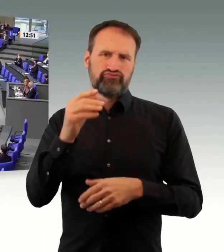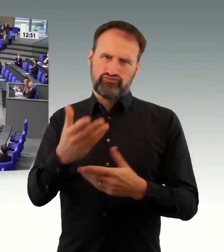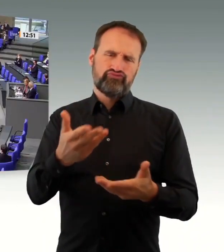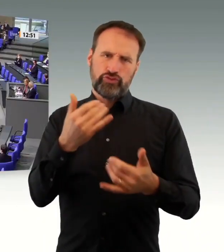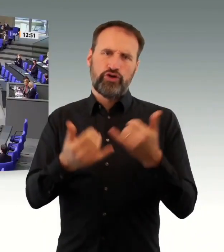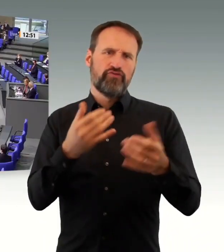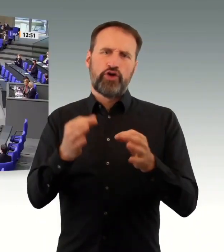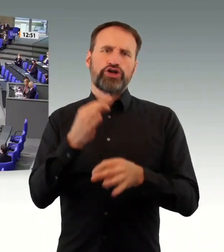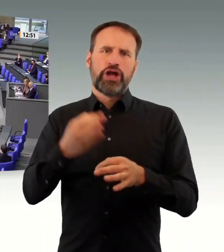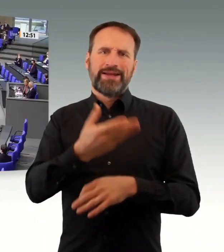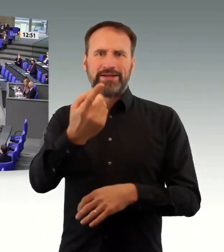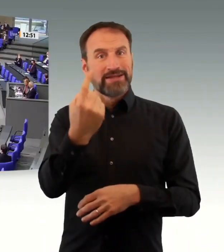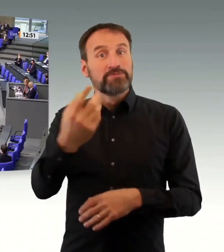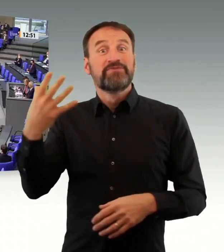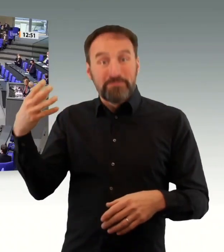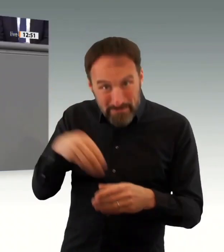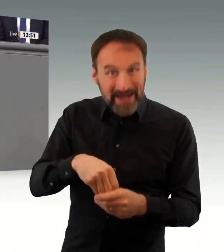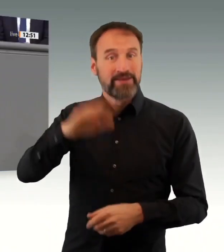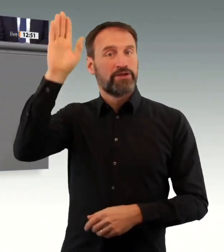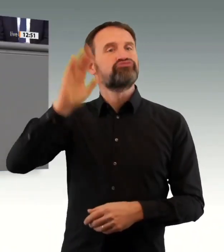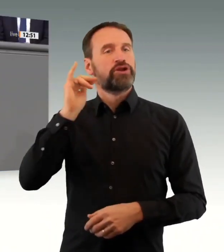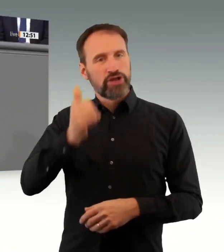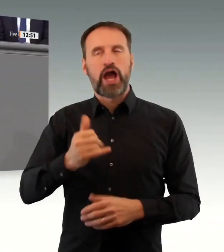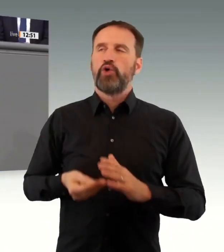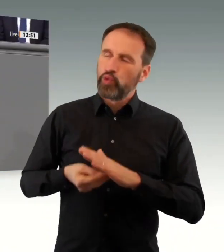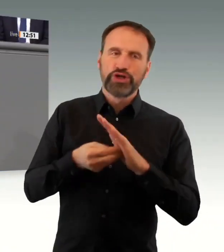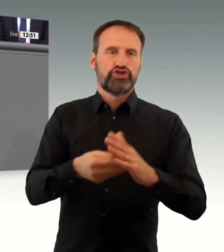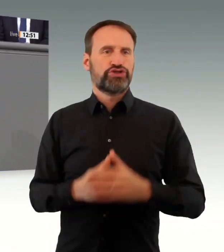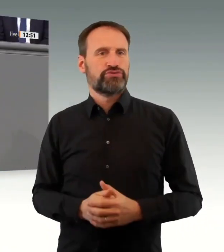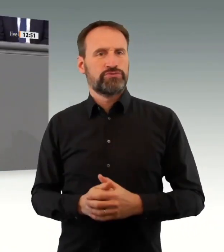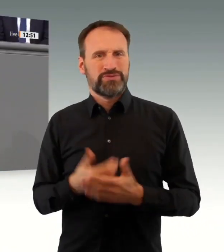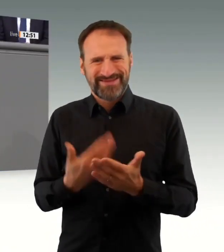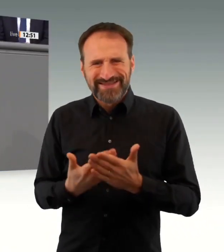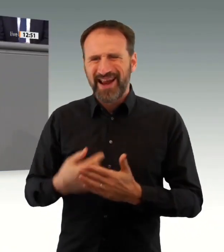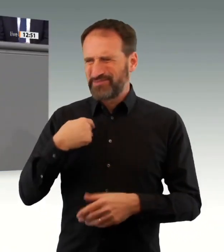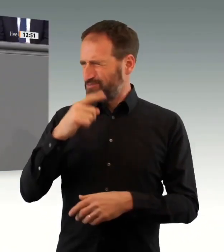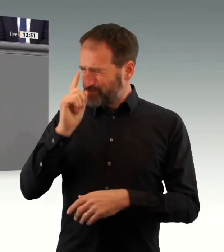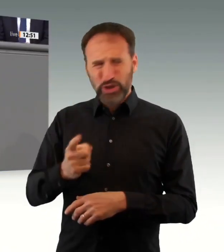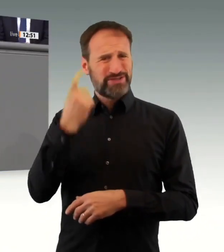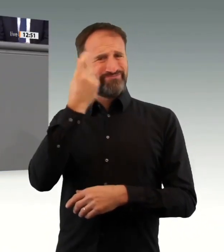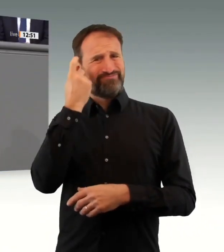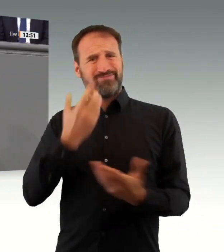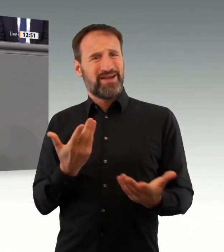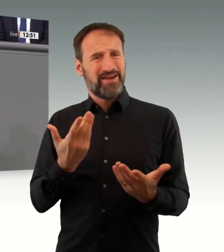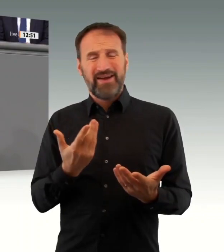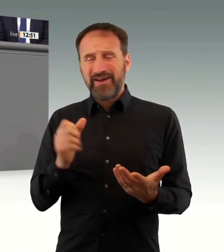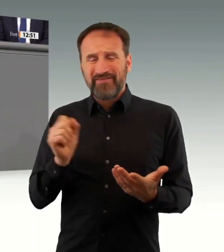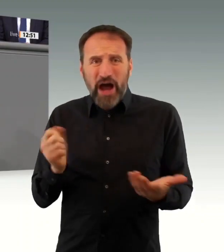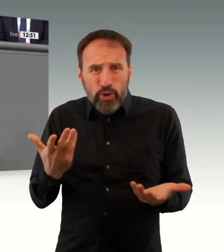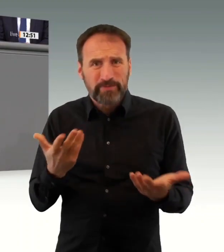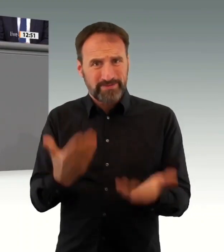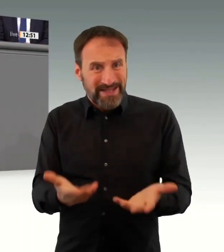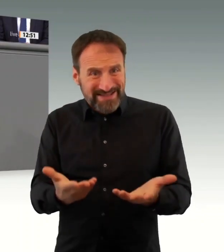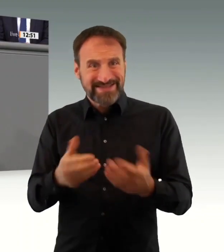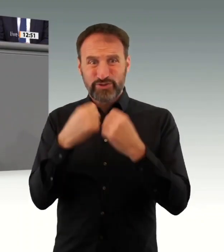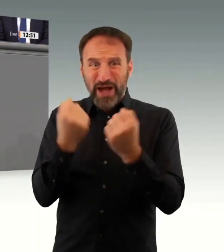gemeinsame Kraftanstrengung zur Bekämpfung der Epidemie angesprochen. Wir sind ja dazu bereit, wir könnten jetzt